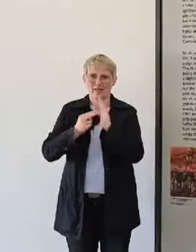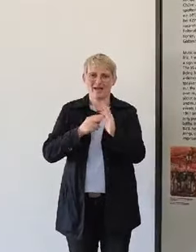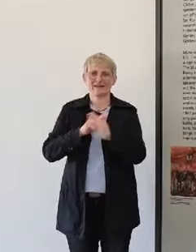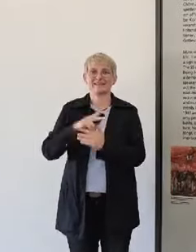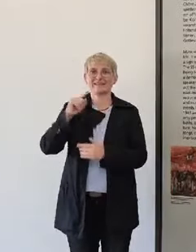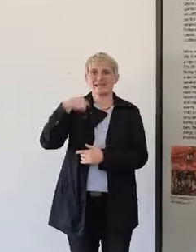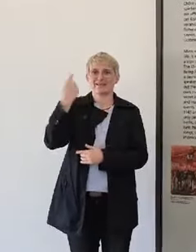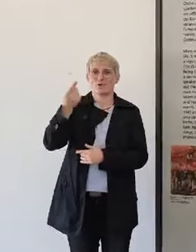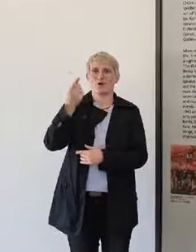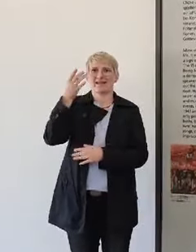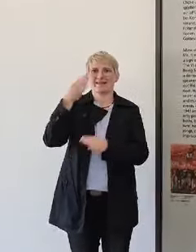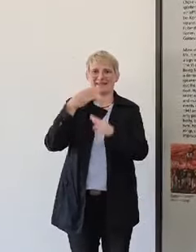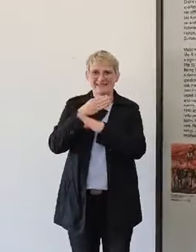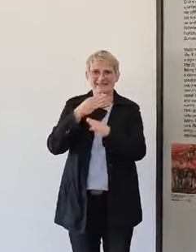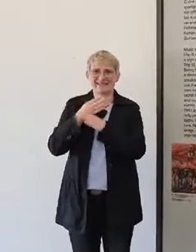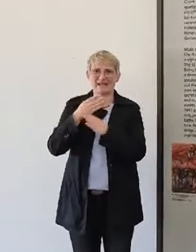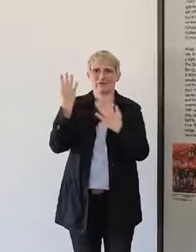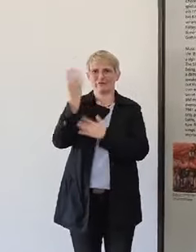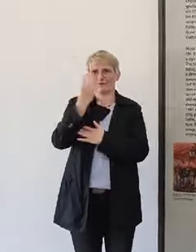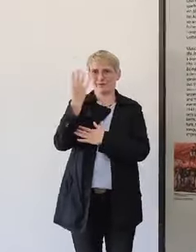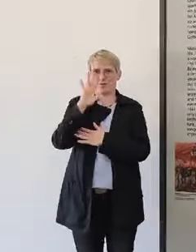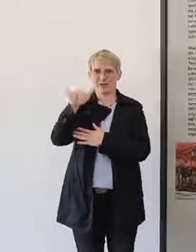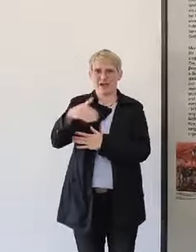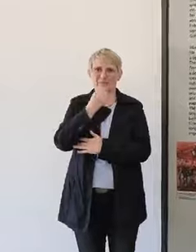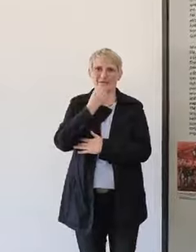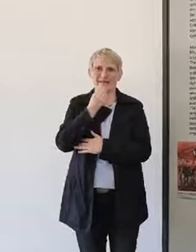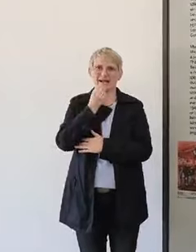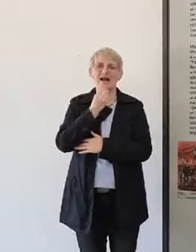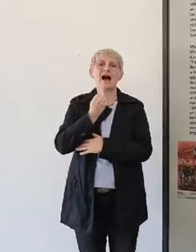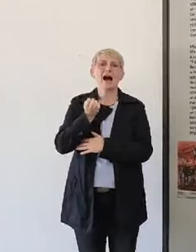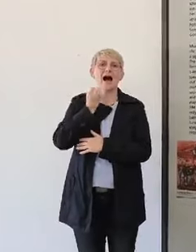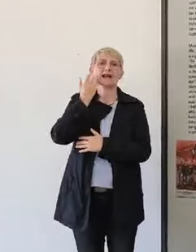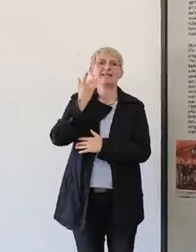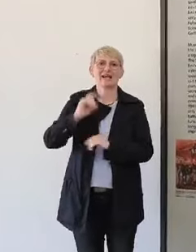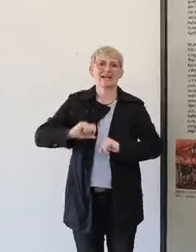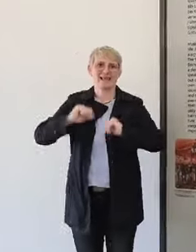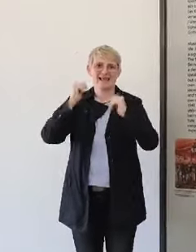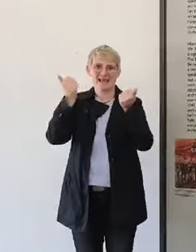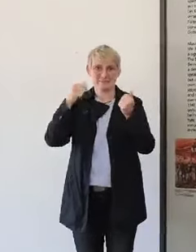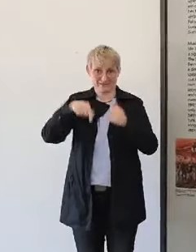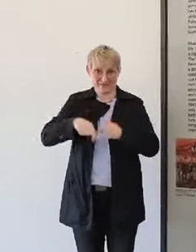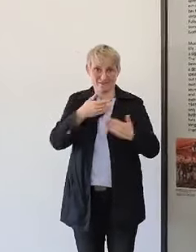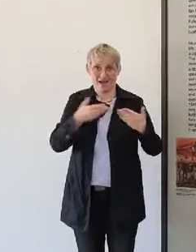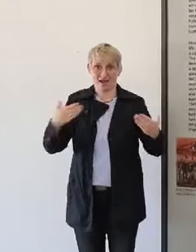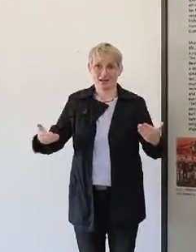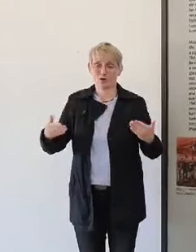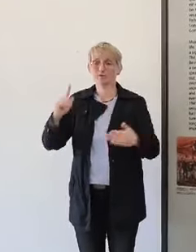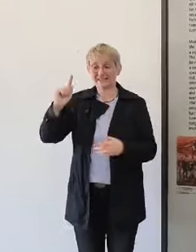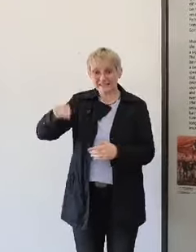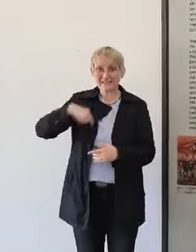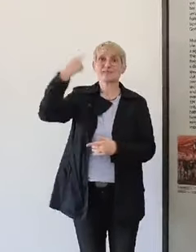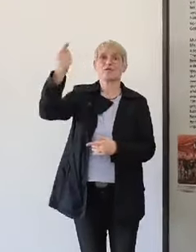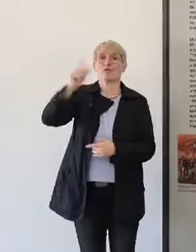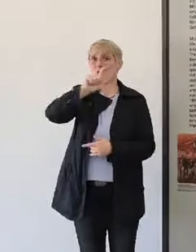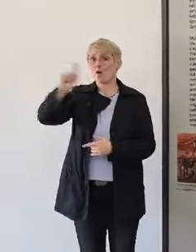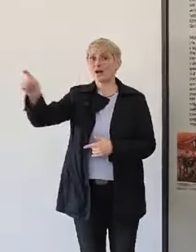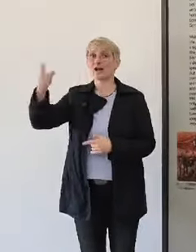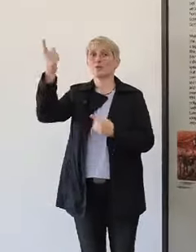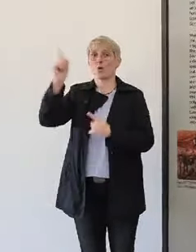das Thema Alltag und Leben im Lager und dann die Woche drauf am Donnerstag um 16 Uhr das Thema Ernährung. Wir